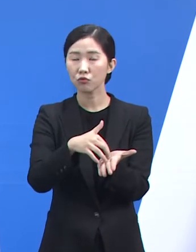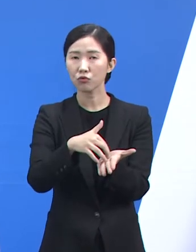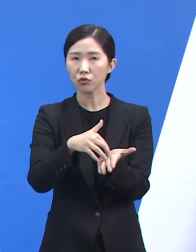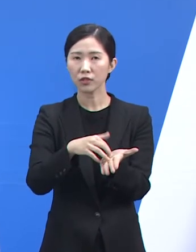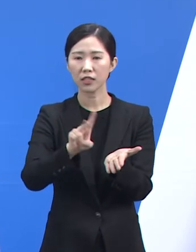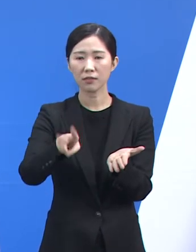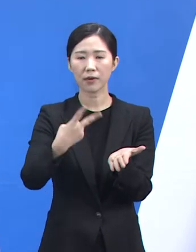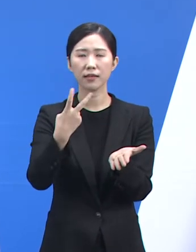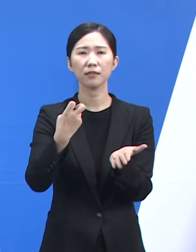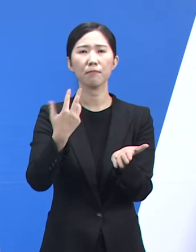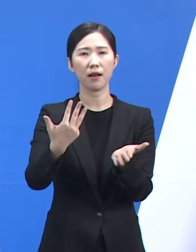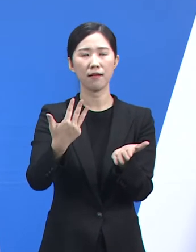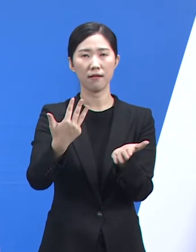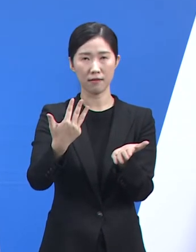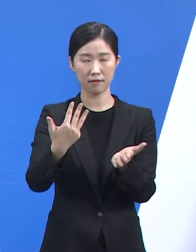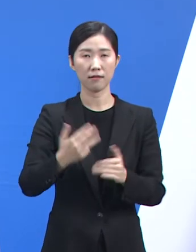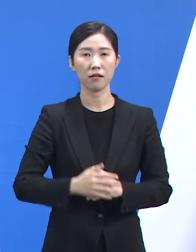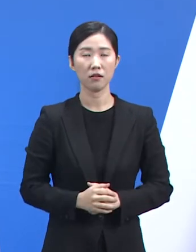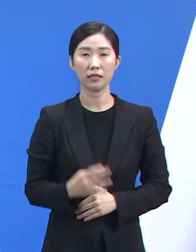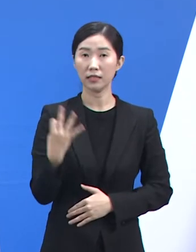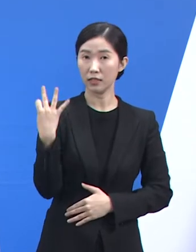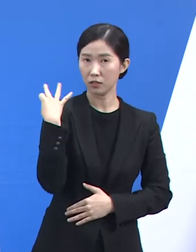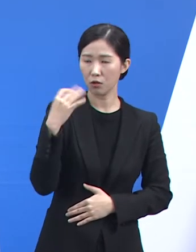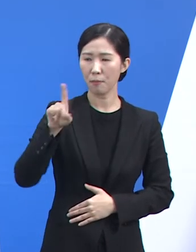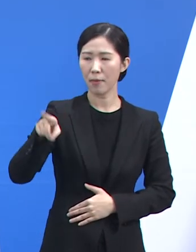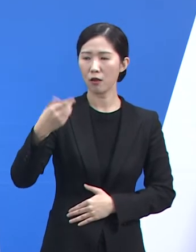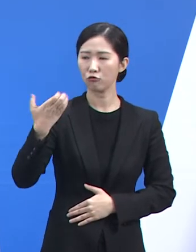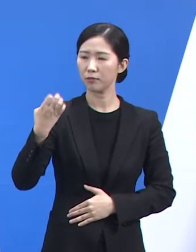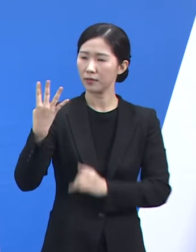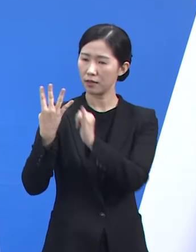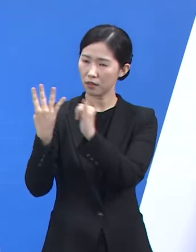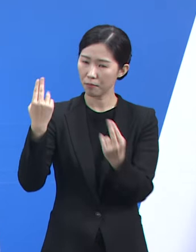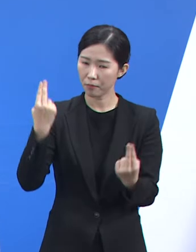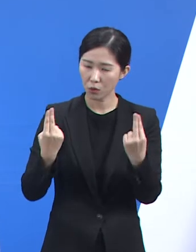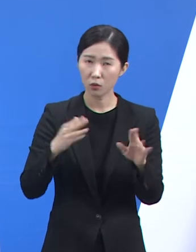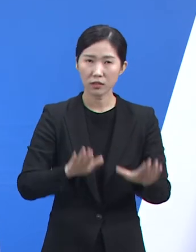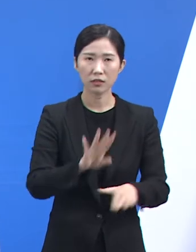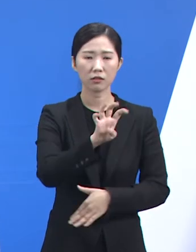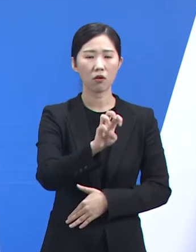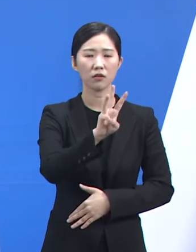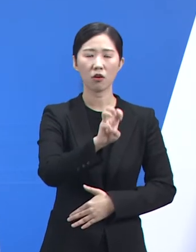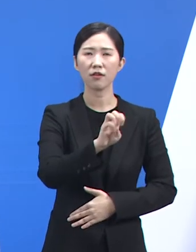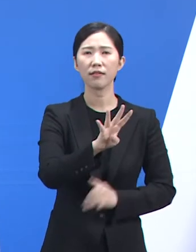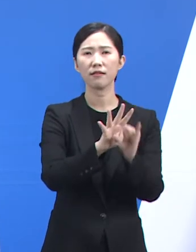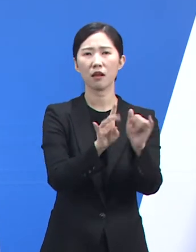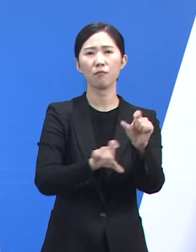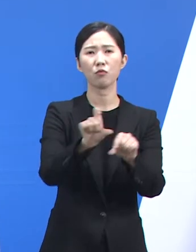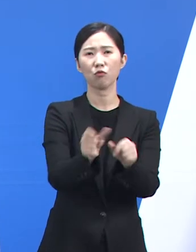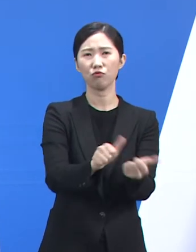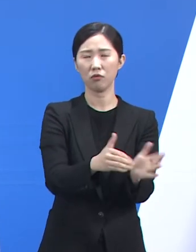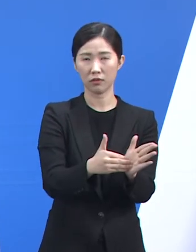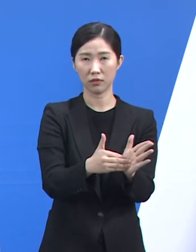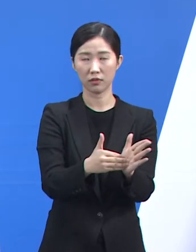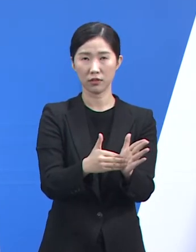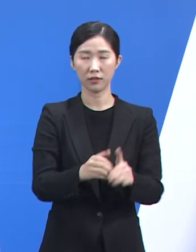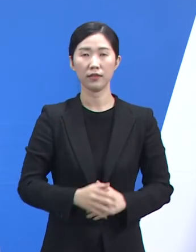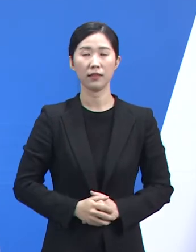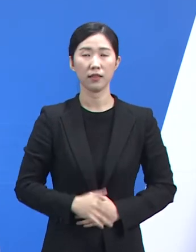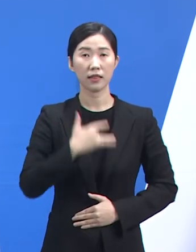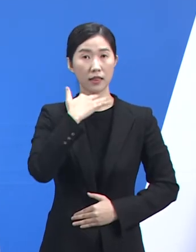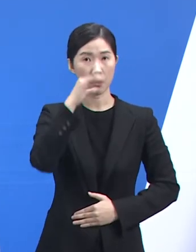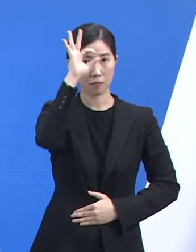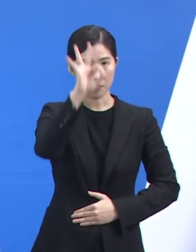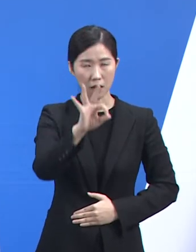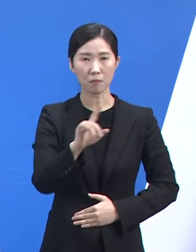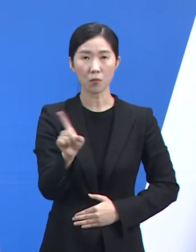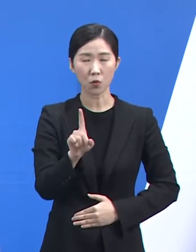228명으로 전주 194명 대비 34명 증가했습니다. 사망자의